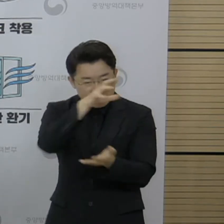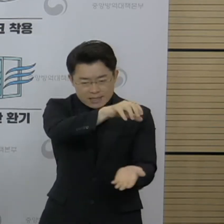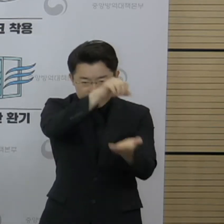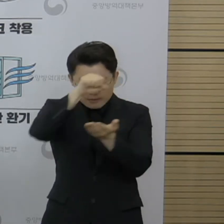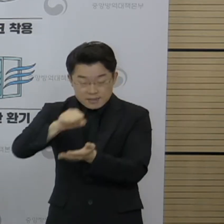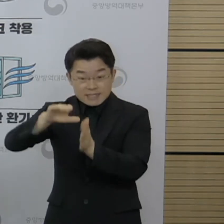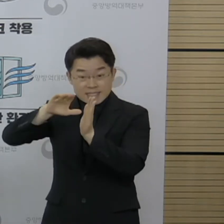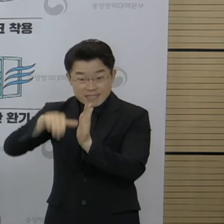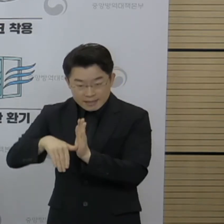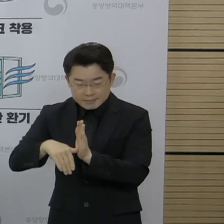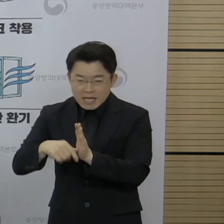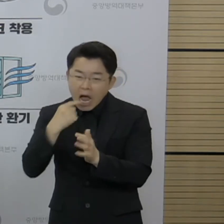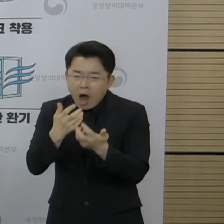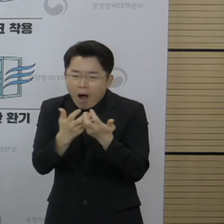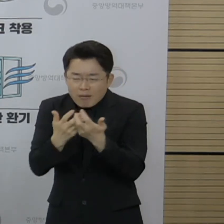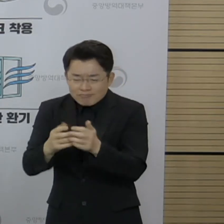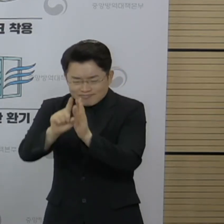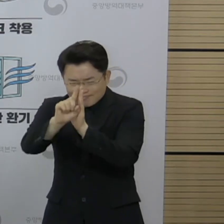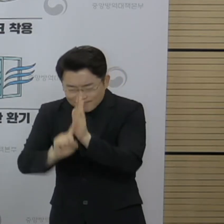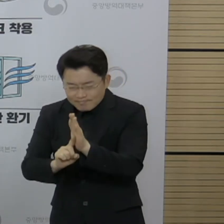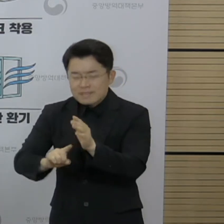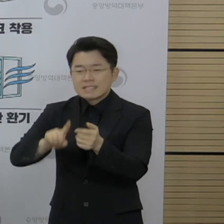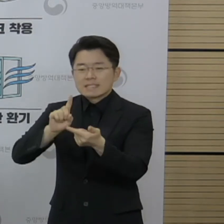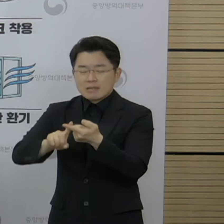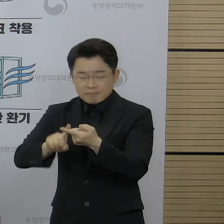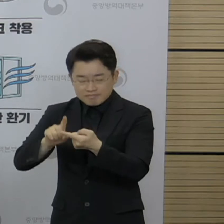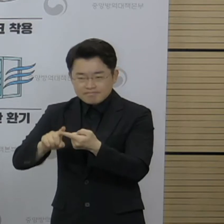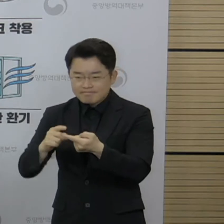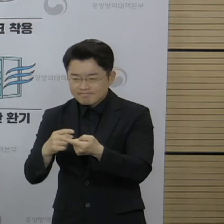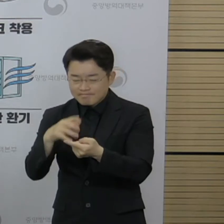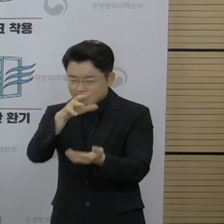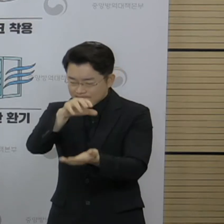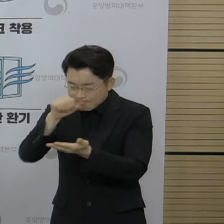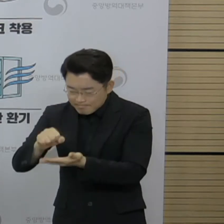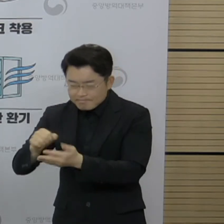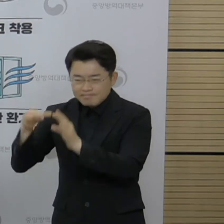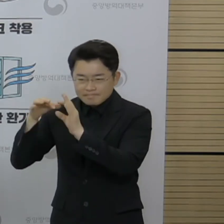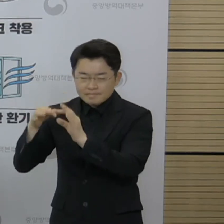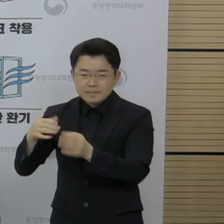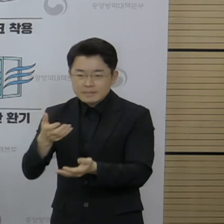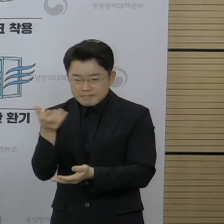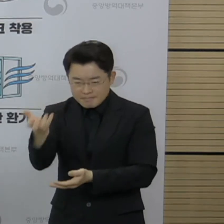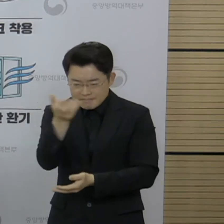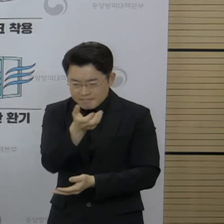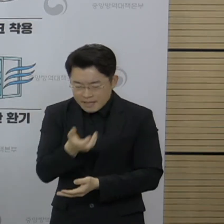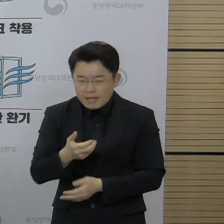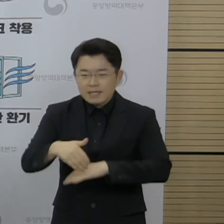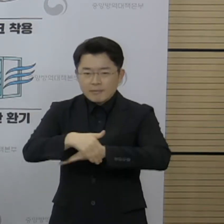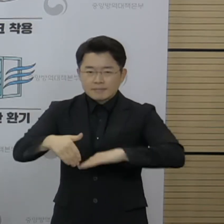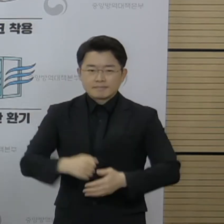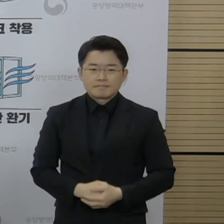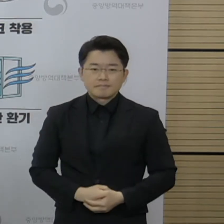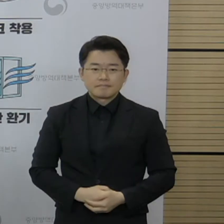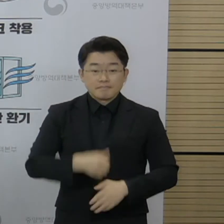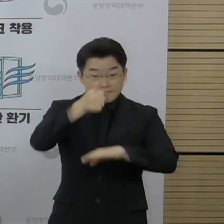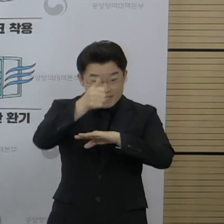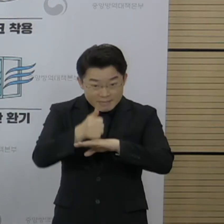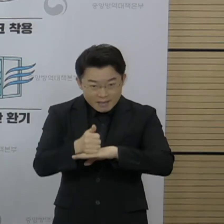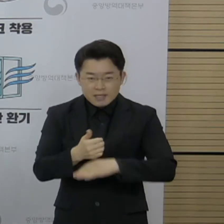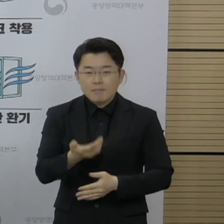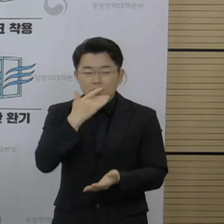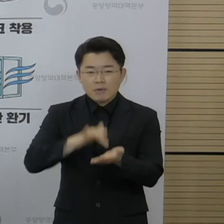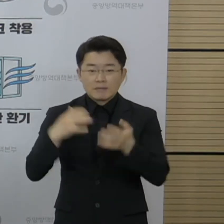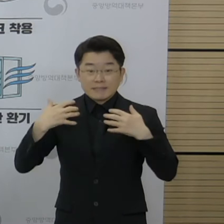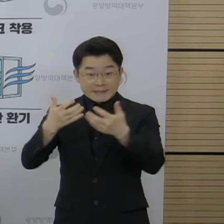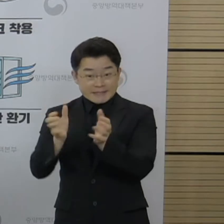부분들을 지켜서 저희 물류센터까지 운송이 될 예정입니다. 그리고 시각처가 마지막으로 품질 검사를 해서